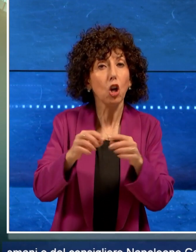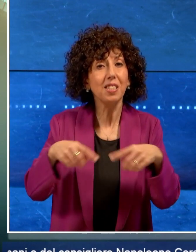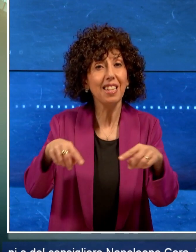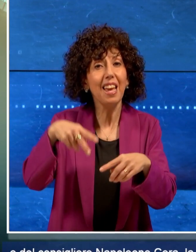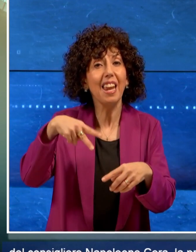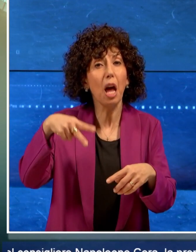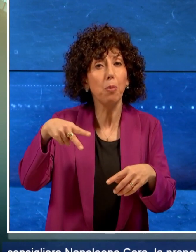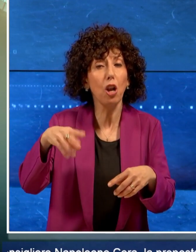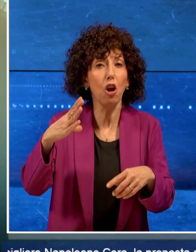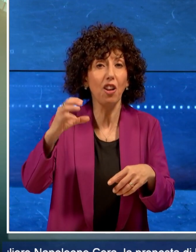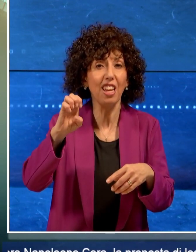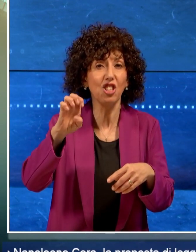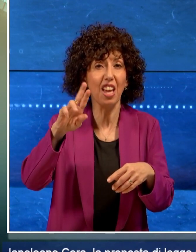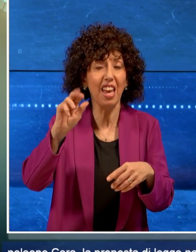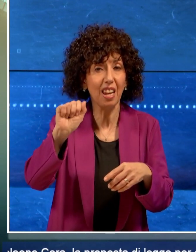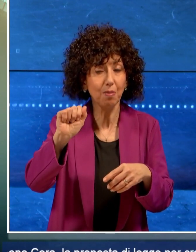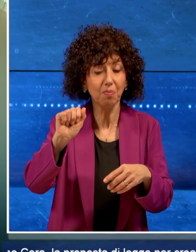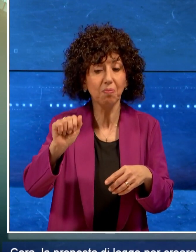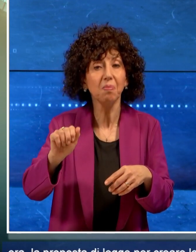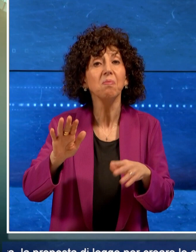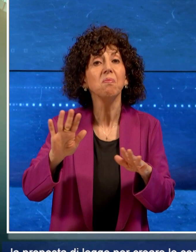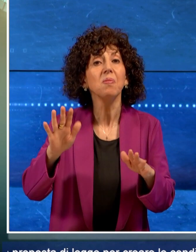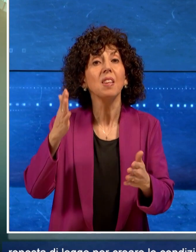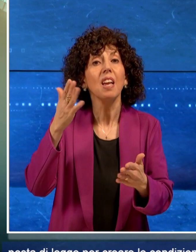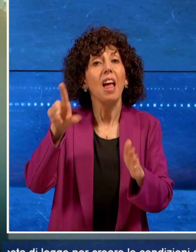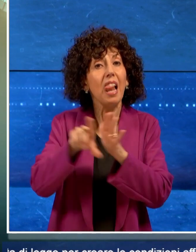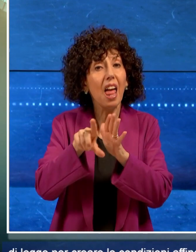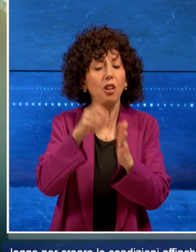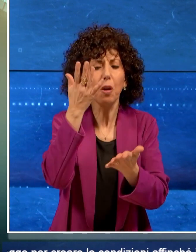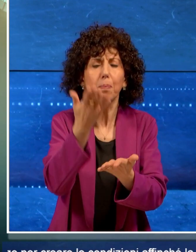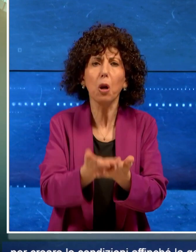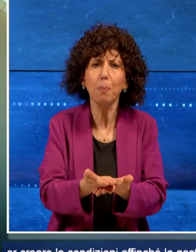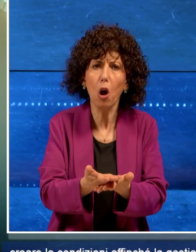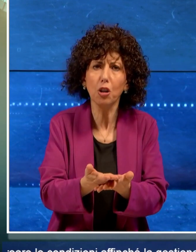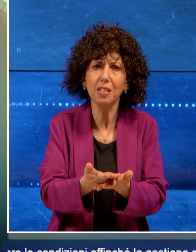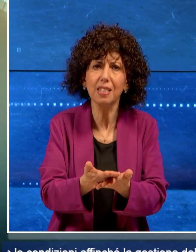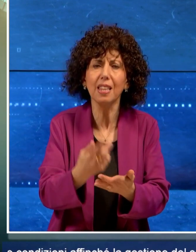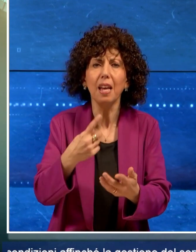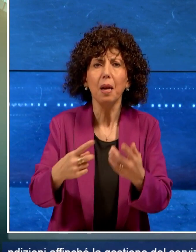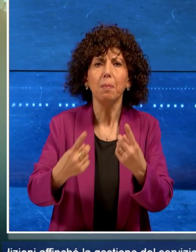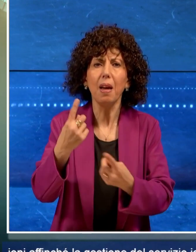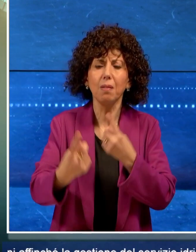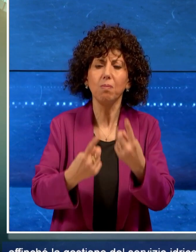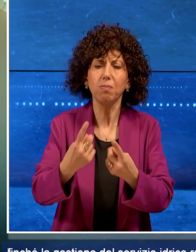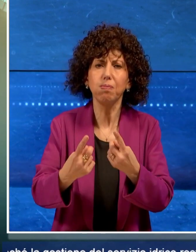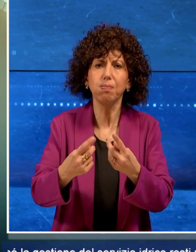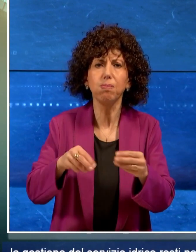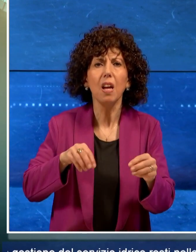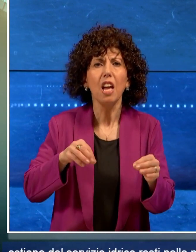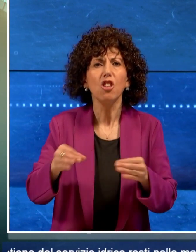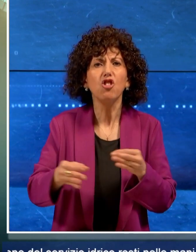la proposta di legge per creare le condizioni affinché la gestione del